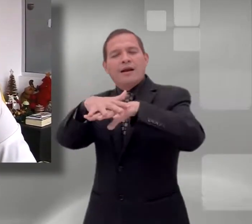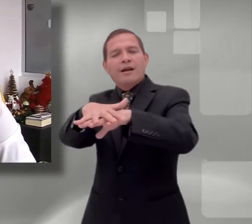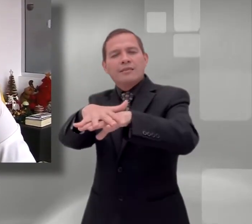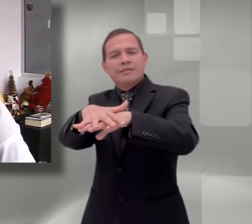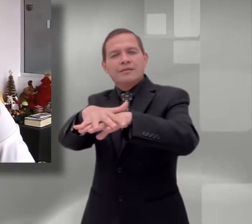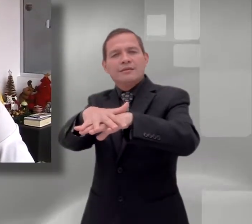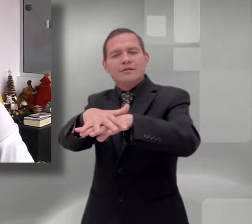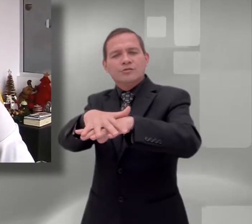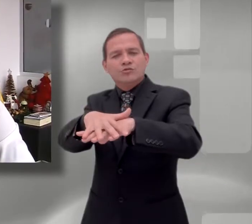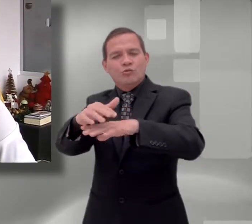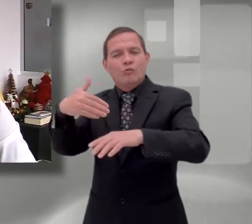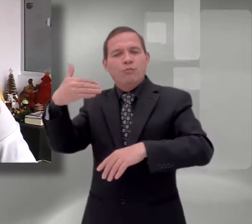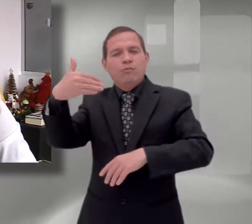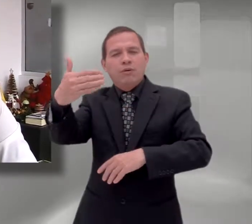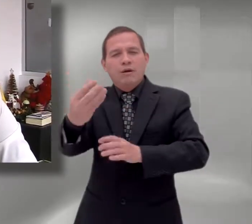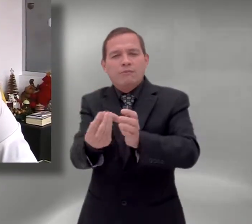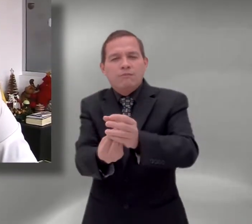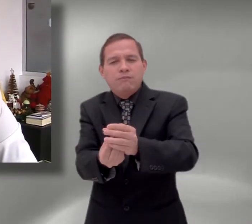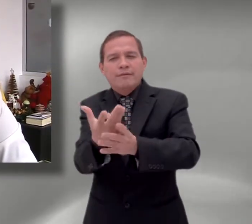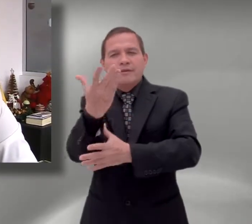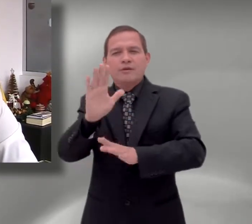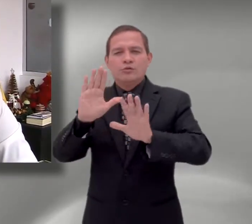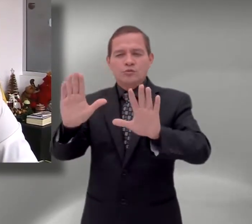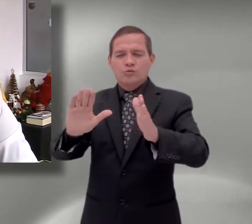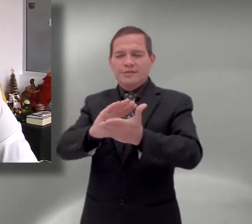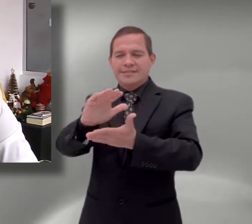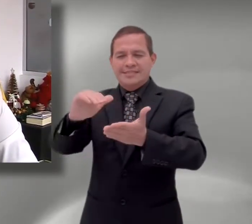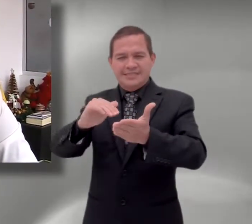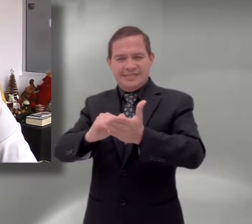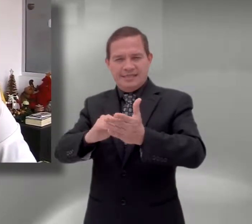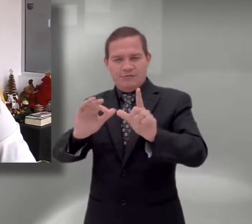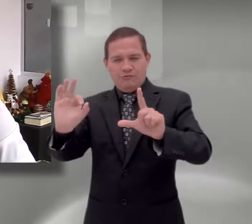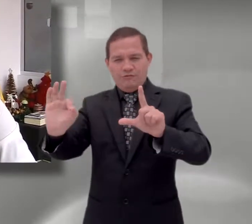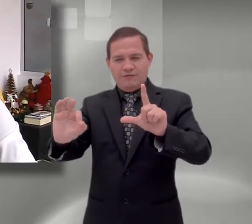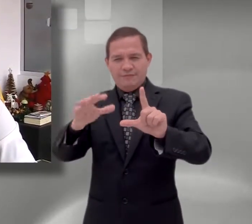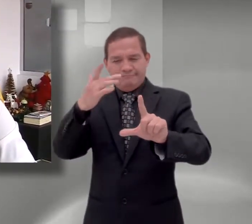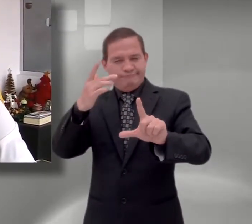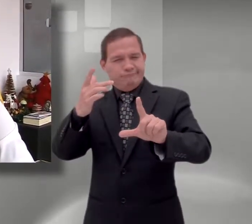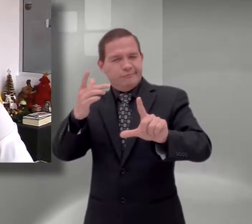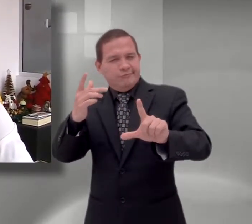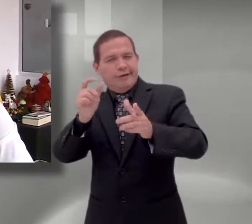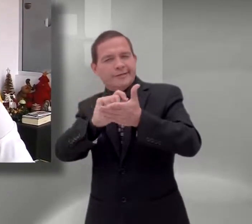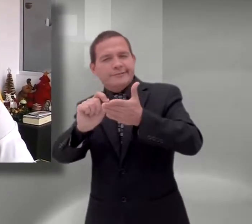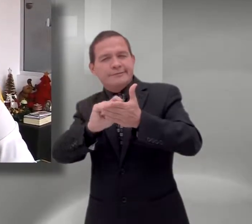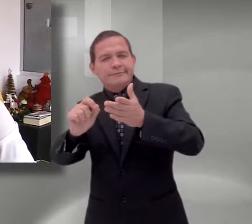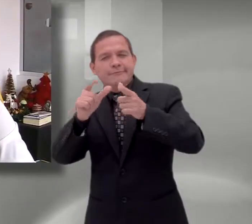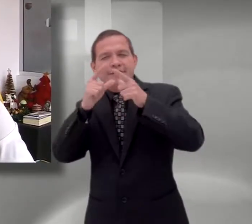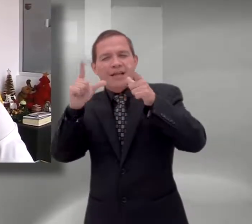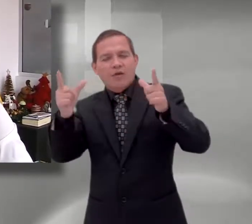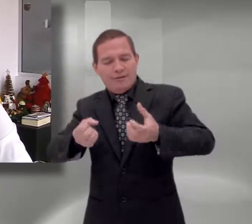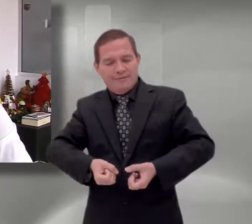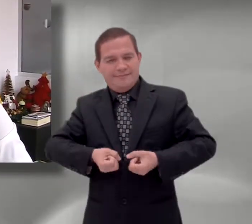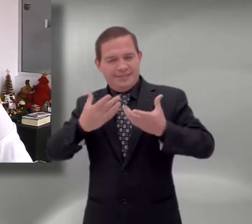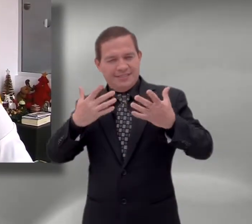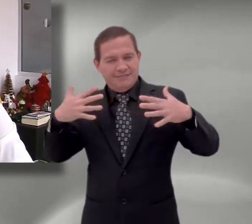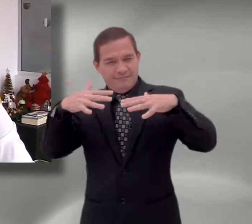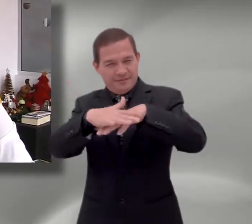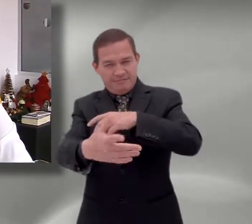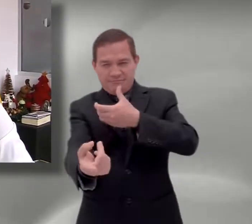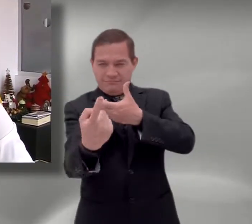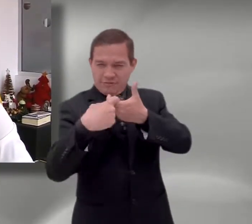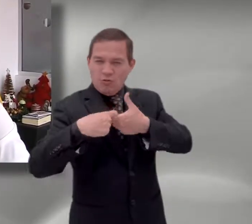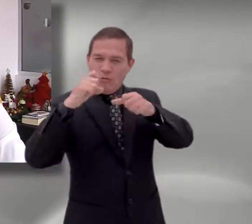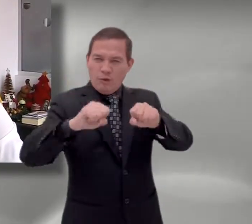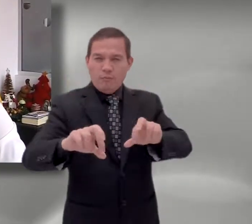que estableceremos a través de este Centro Virtual de Escritura, Lenguaje y Expresión. Esperamos prestar